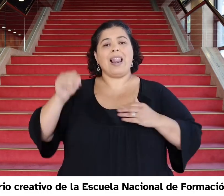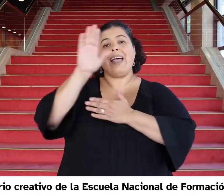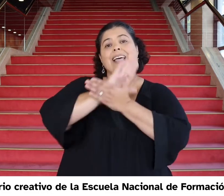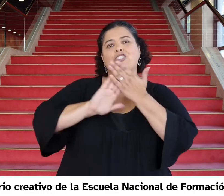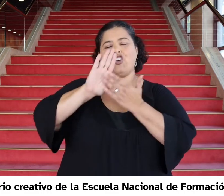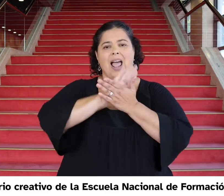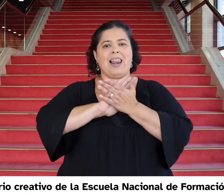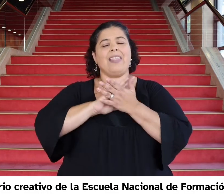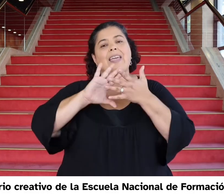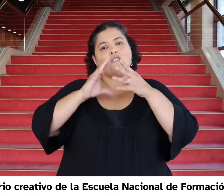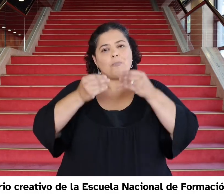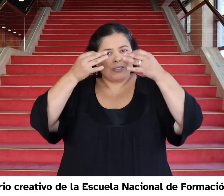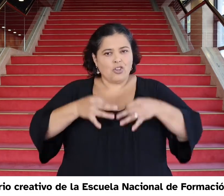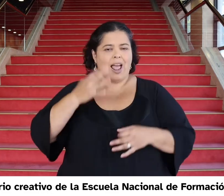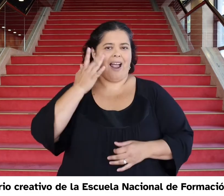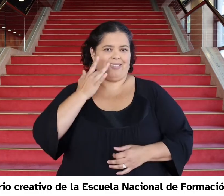en la Escuela Nacional de Formación Artística.